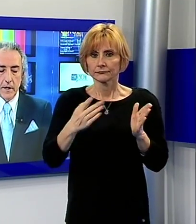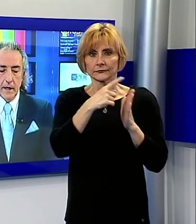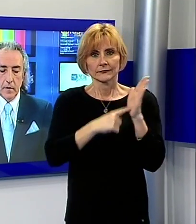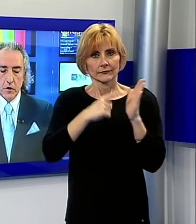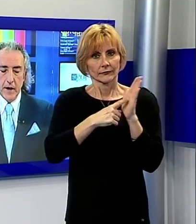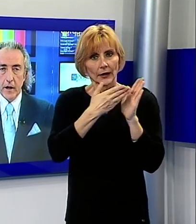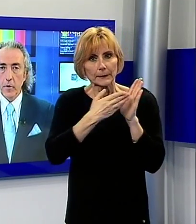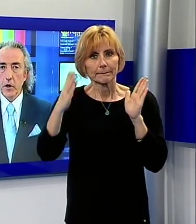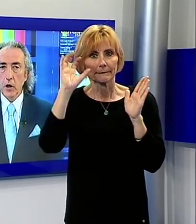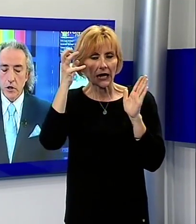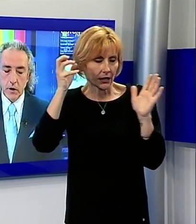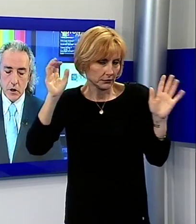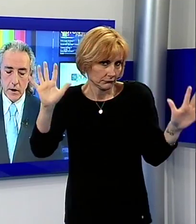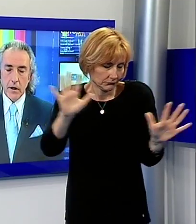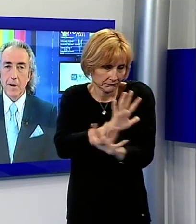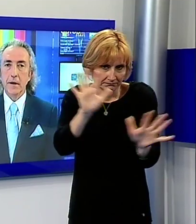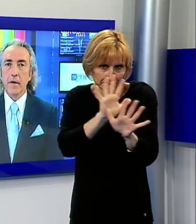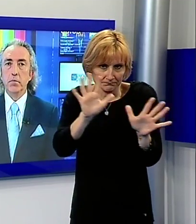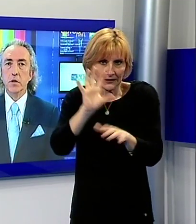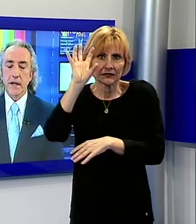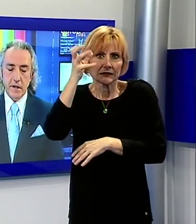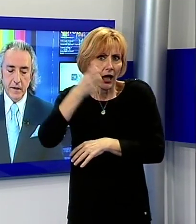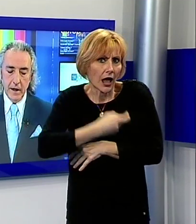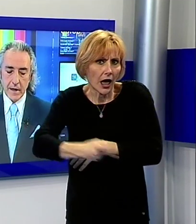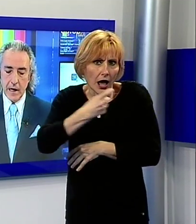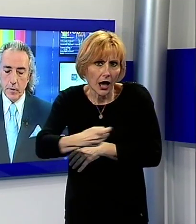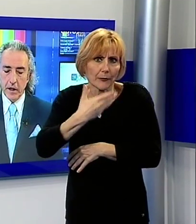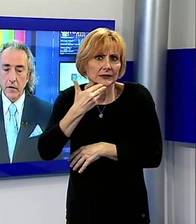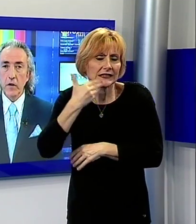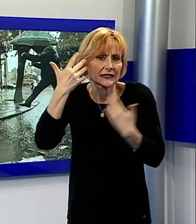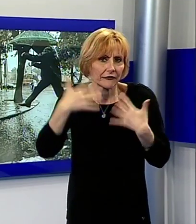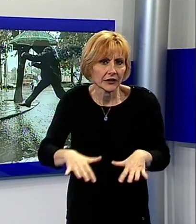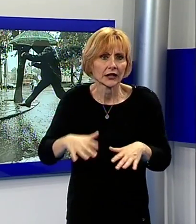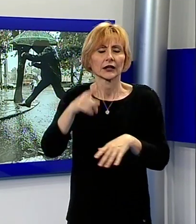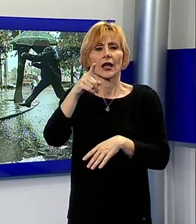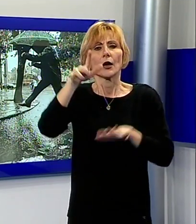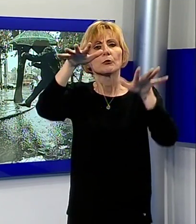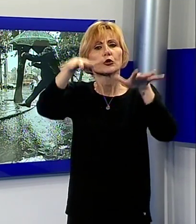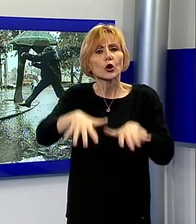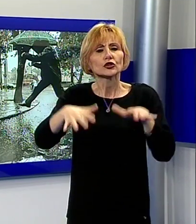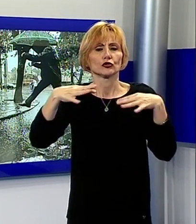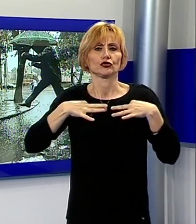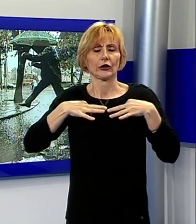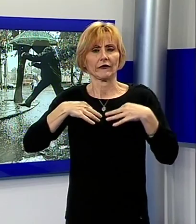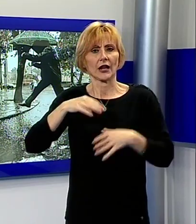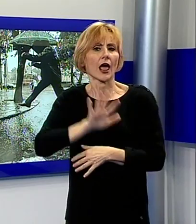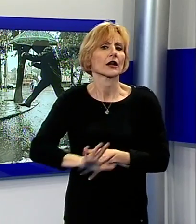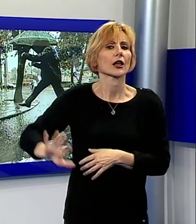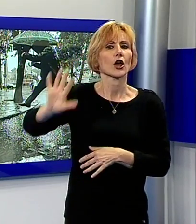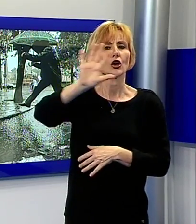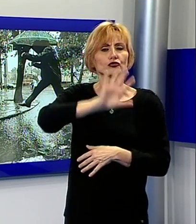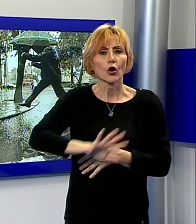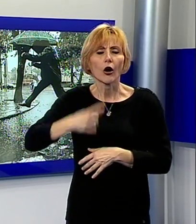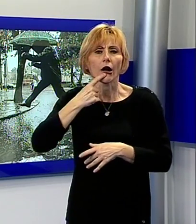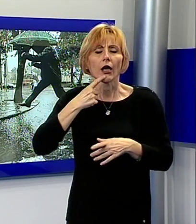punto di vista atmosferico, meteorologico, una sorta di maltempo senza fine. La sala operativa unificata della protezione civile regionale ha infatti